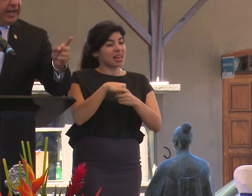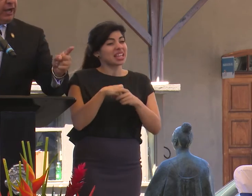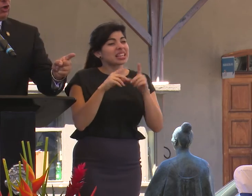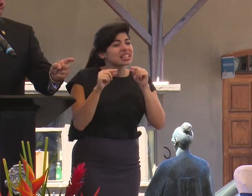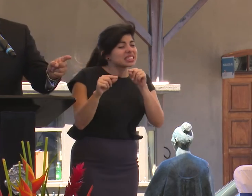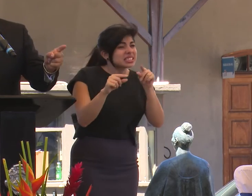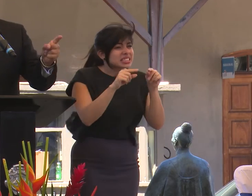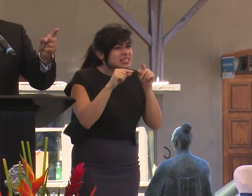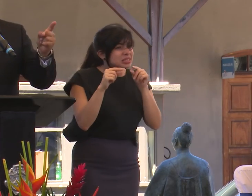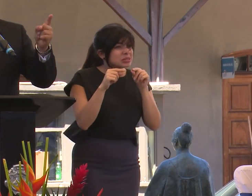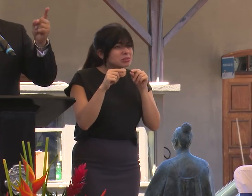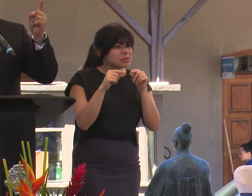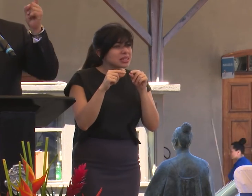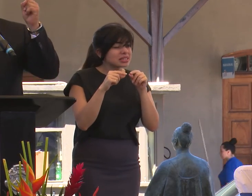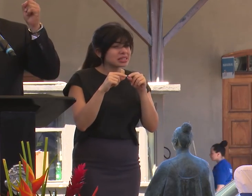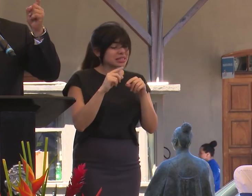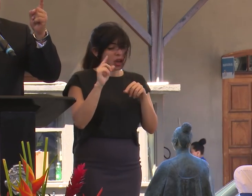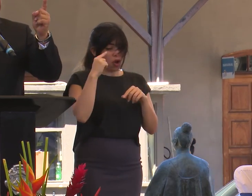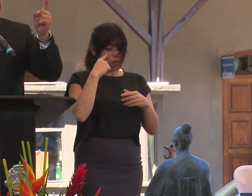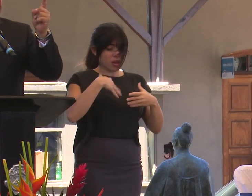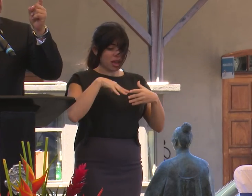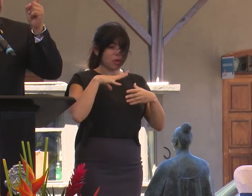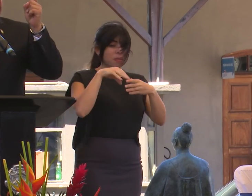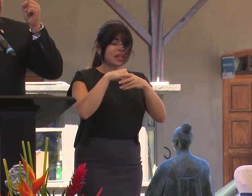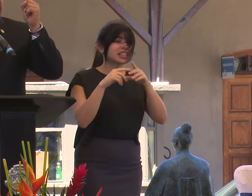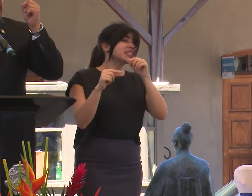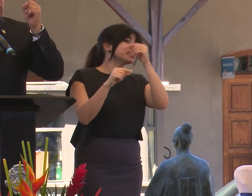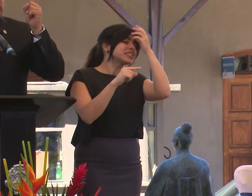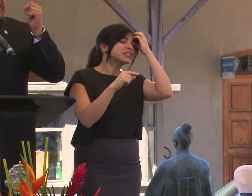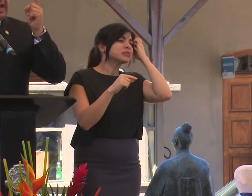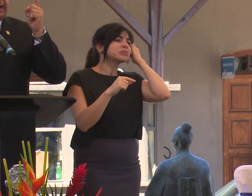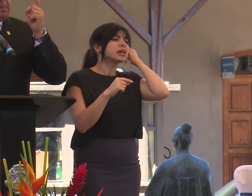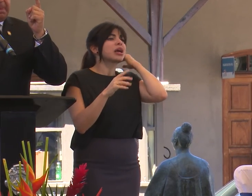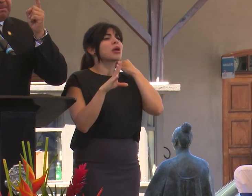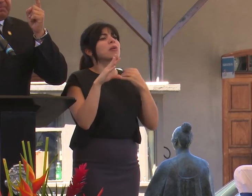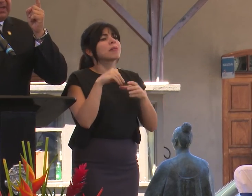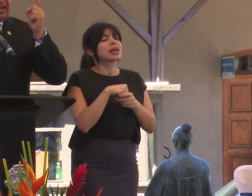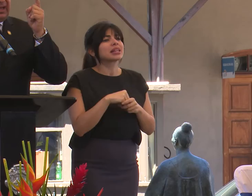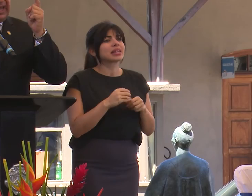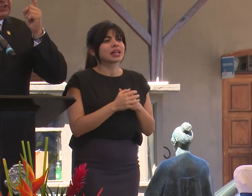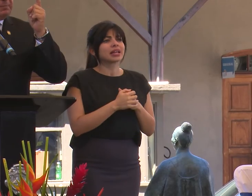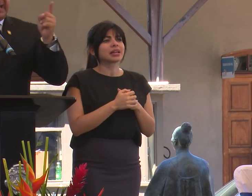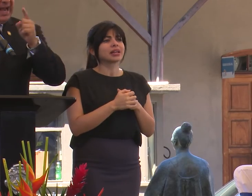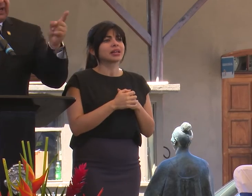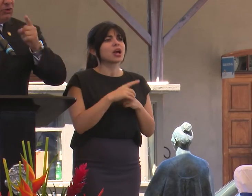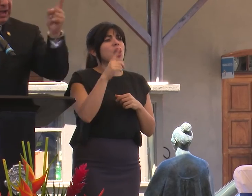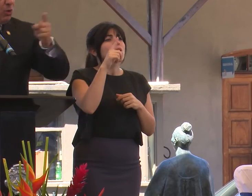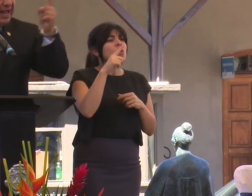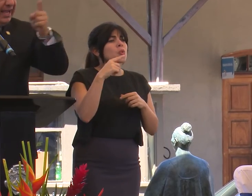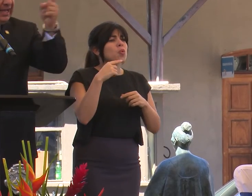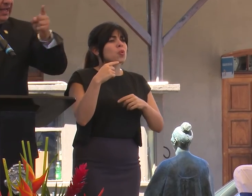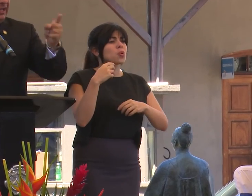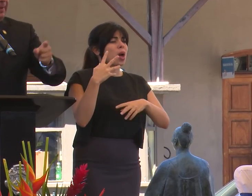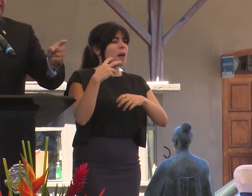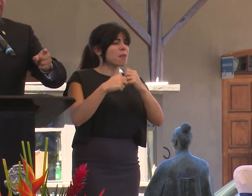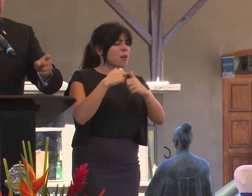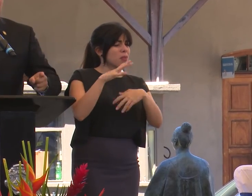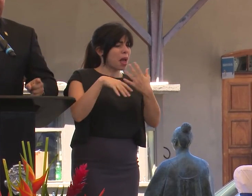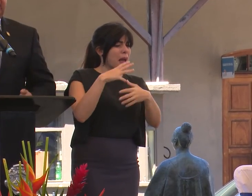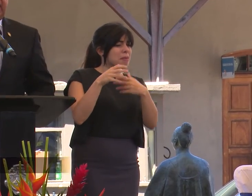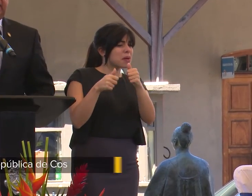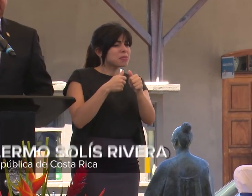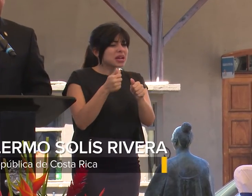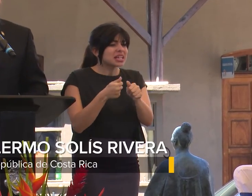chismorreos o nos meten en una espiral, una vorágine de